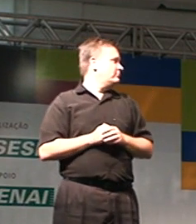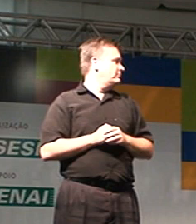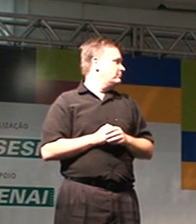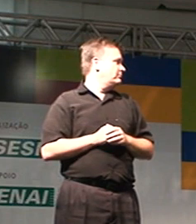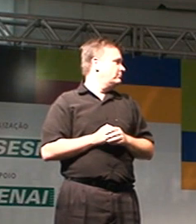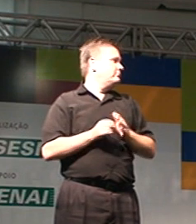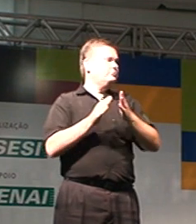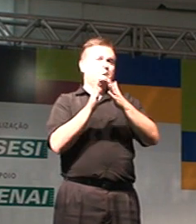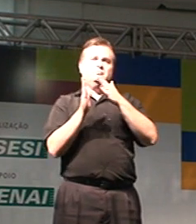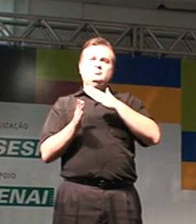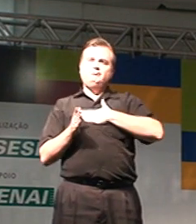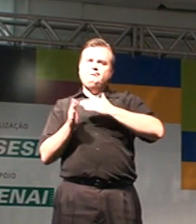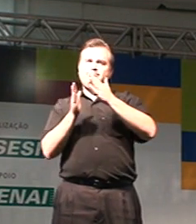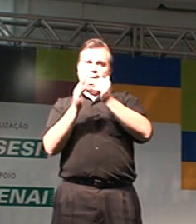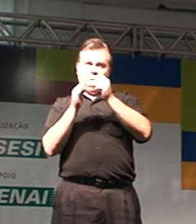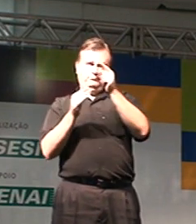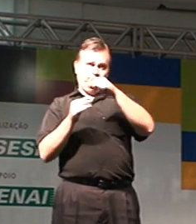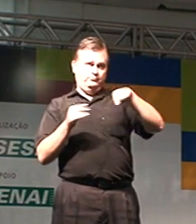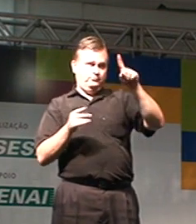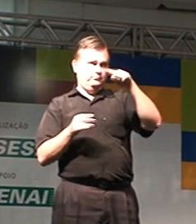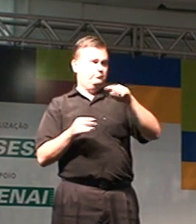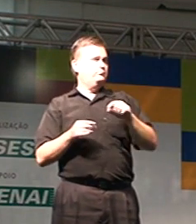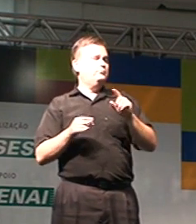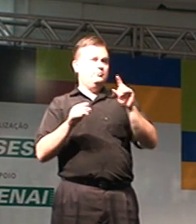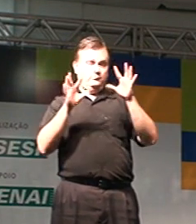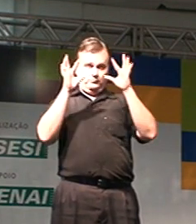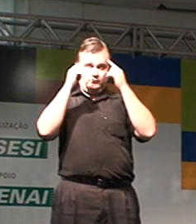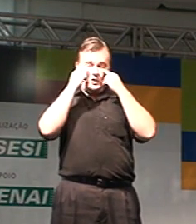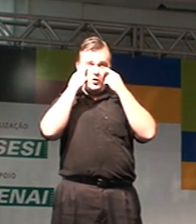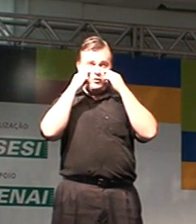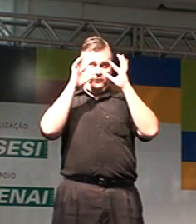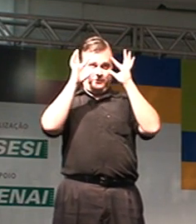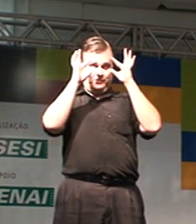Gostaria de pedir para vocês, fechar os olhos,